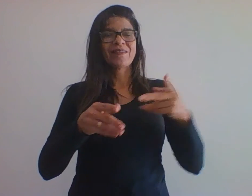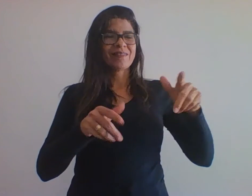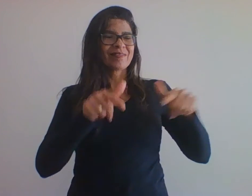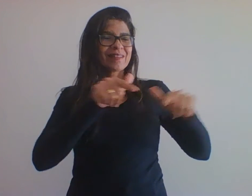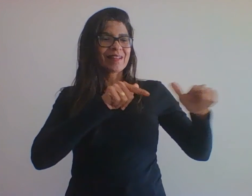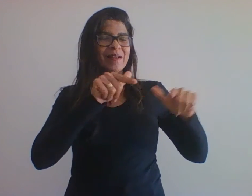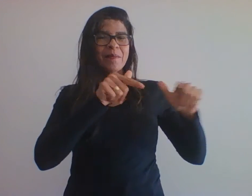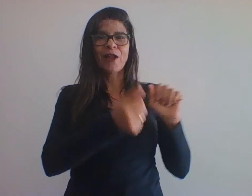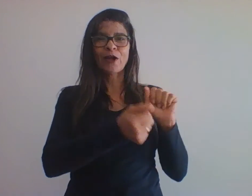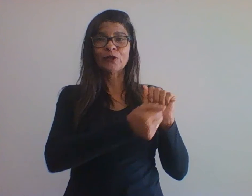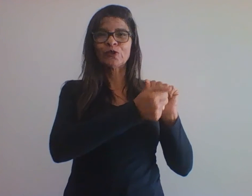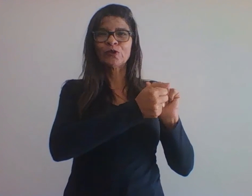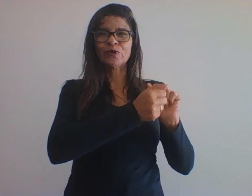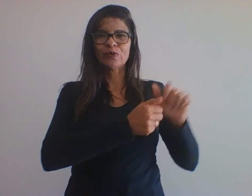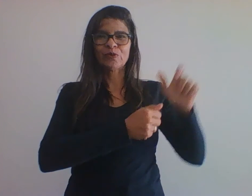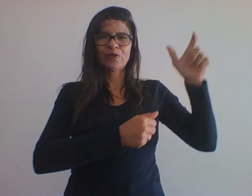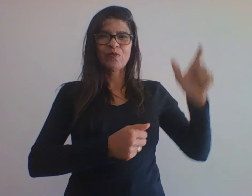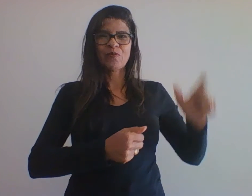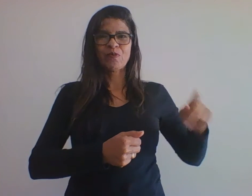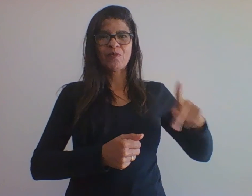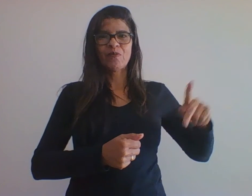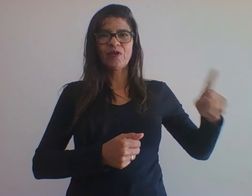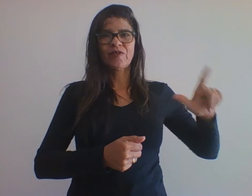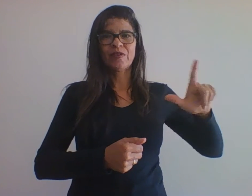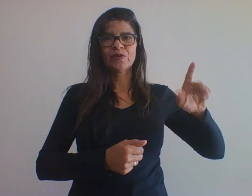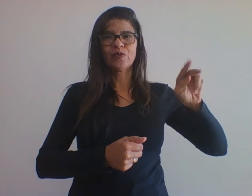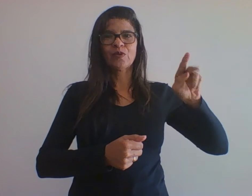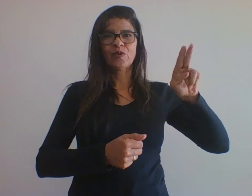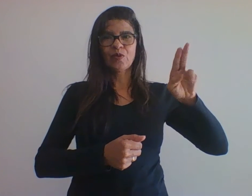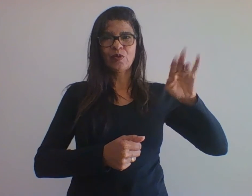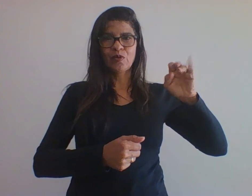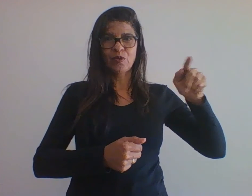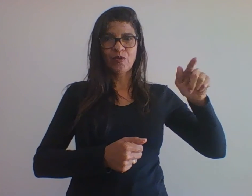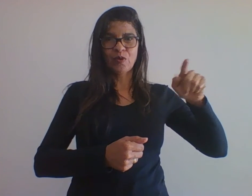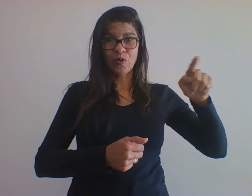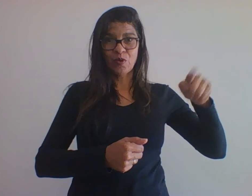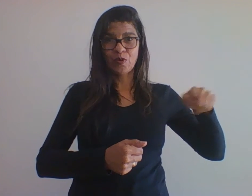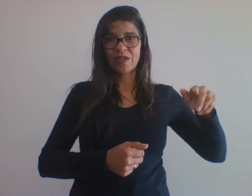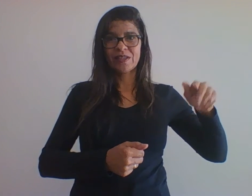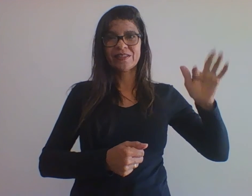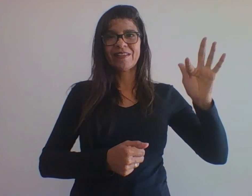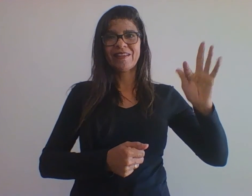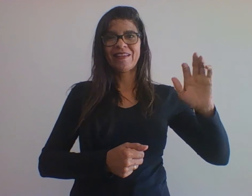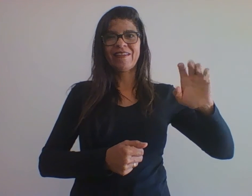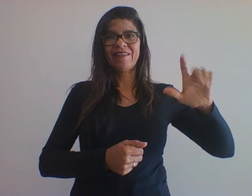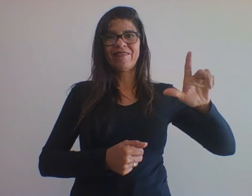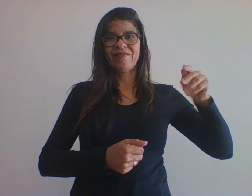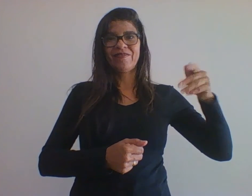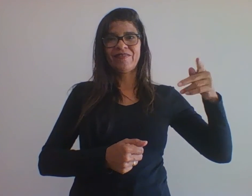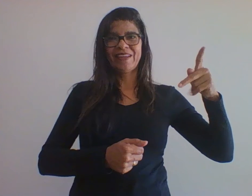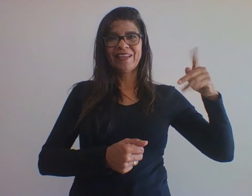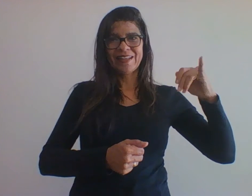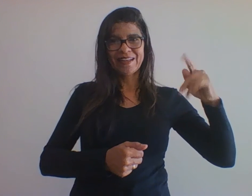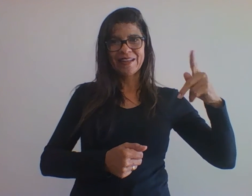Ribeiro, advogado militante na nossa região. O professor Felipe irá atuar na condição de professor